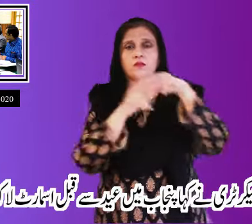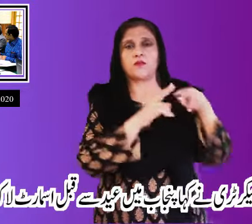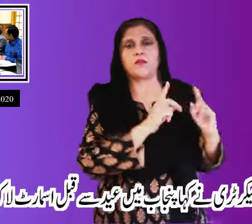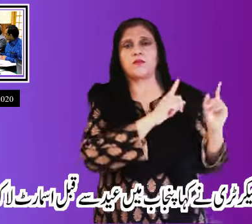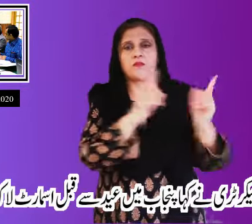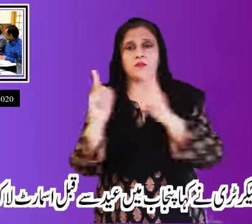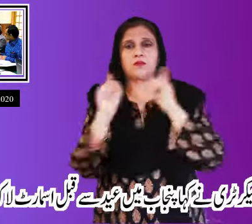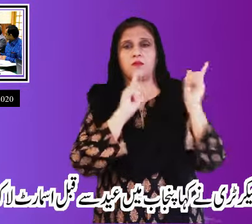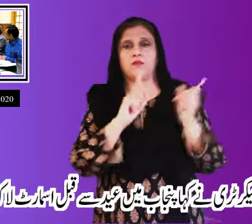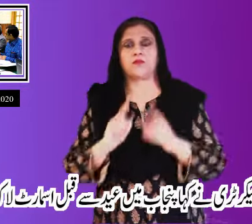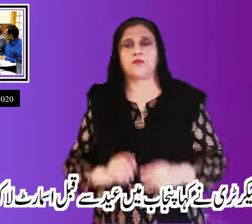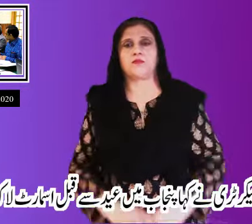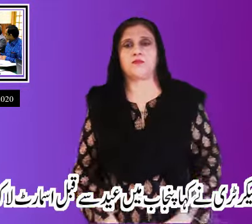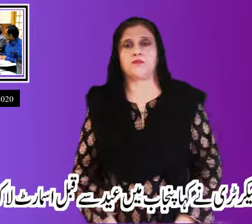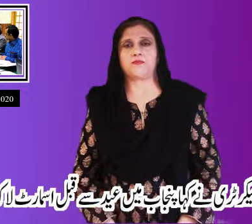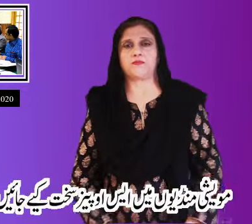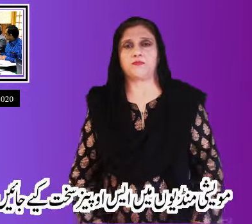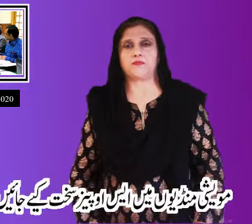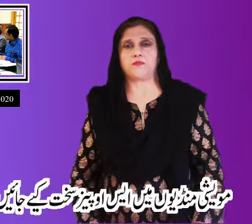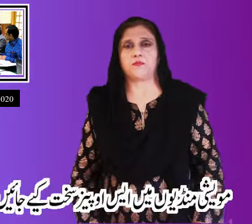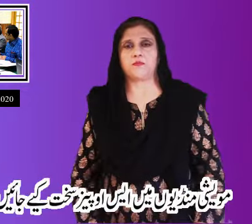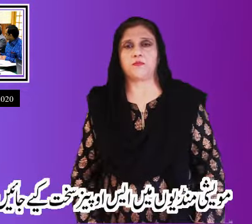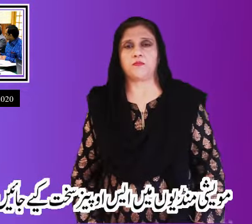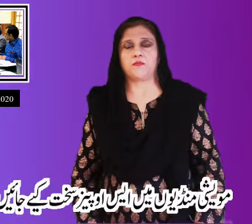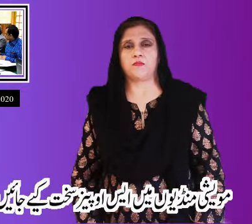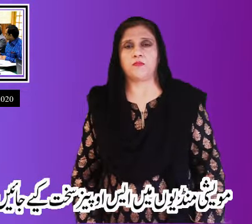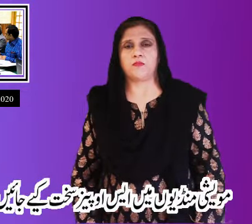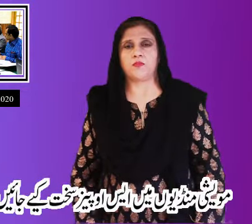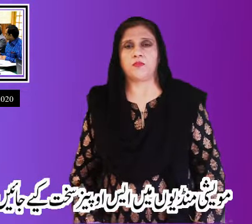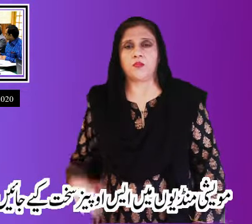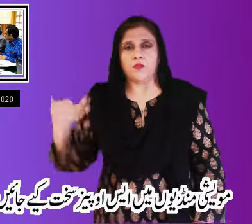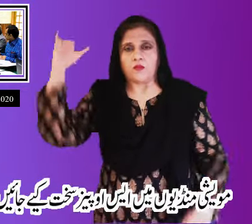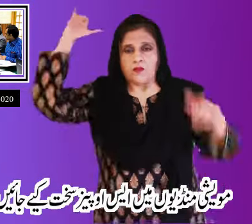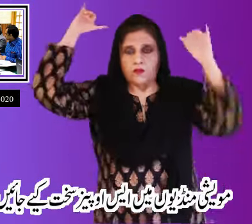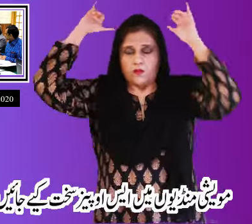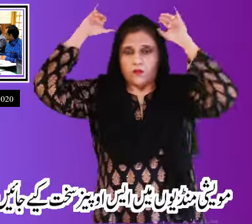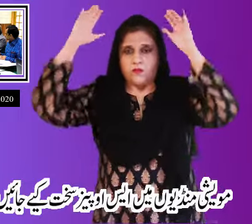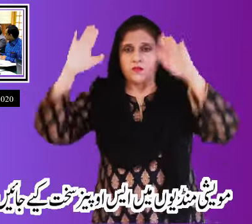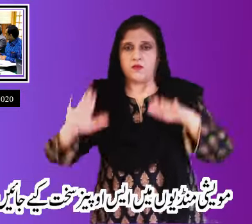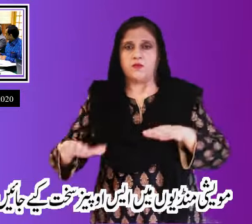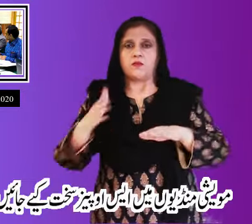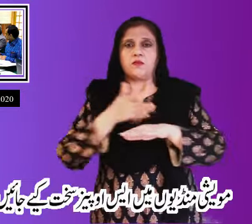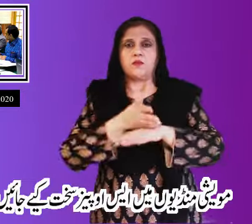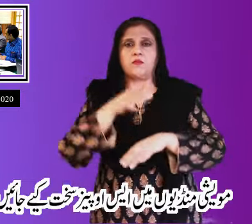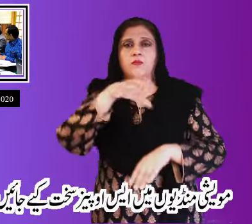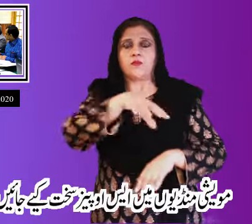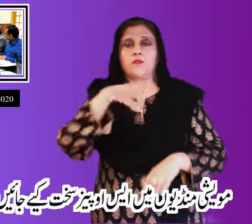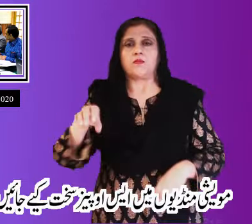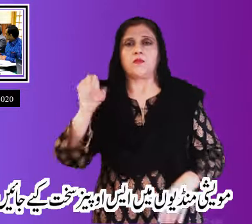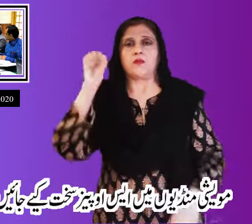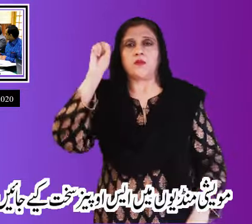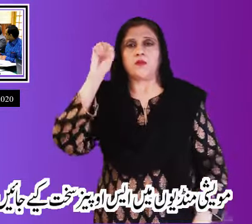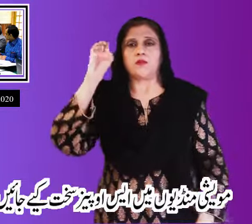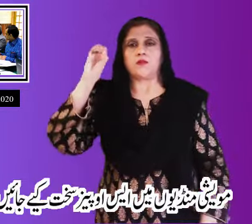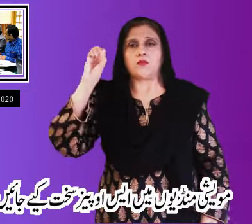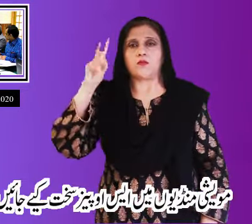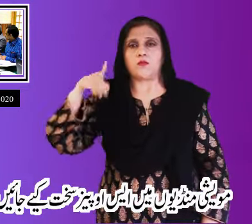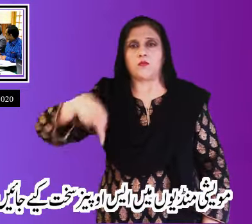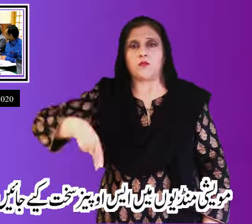فیصلہ کیا گیا ہے مویشی منڈیوں میں ایسو پیز سخت کیے